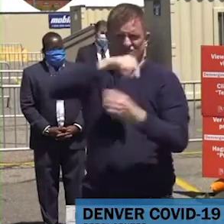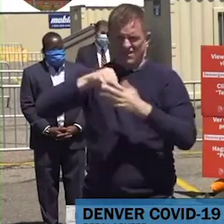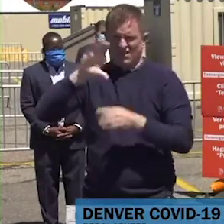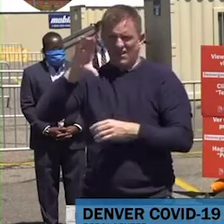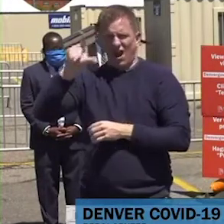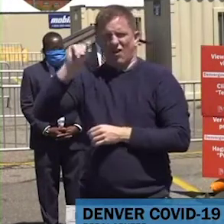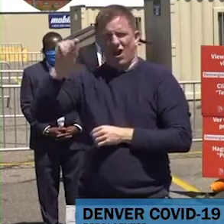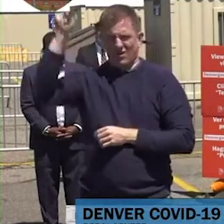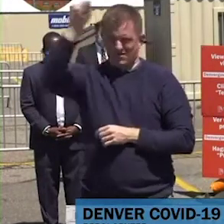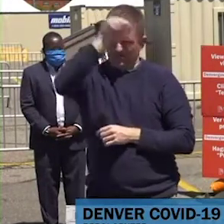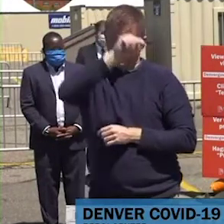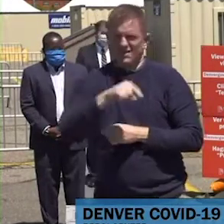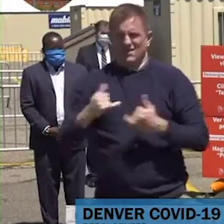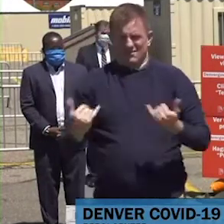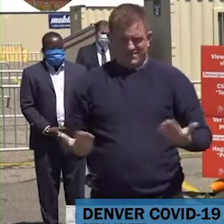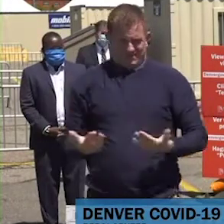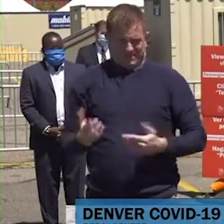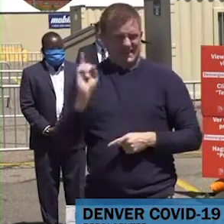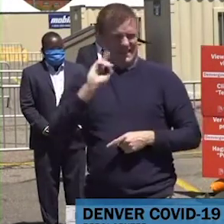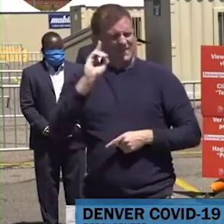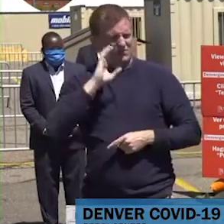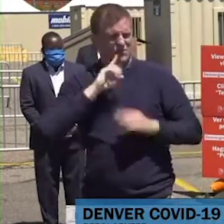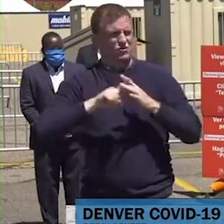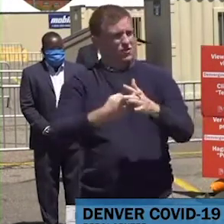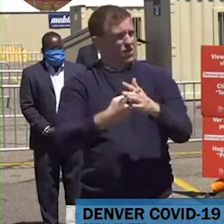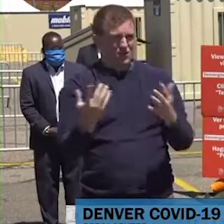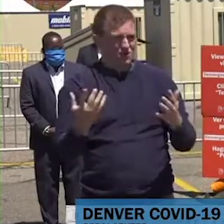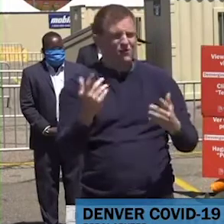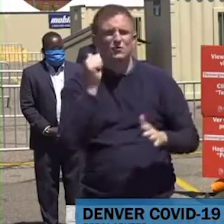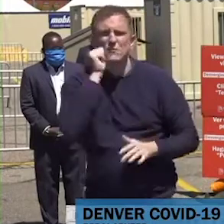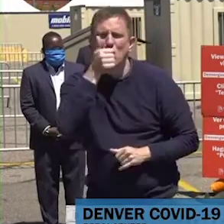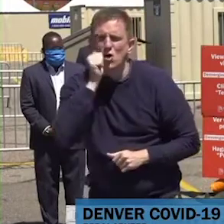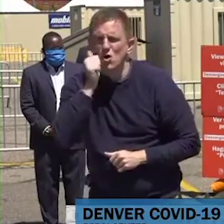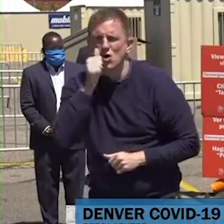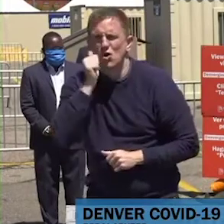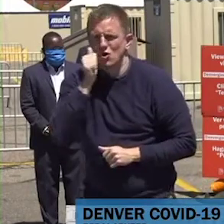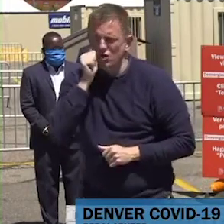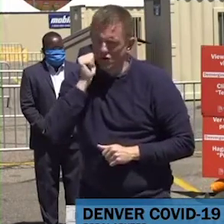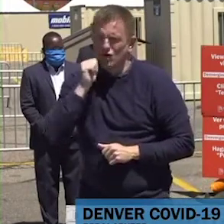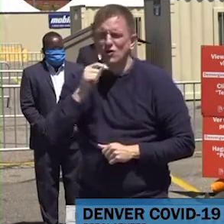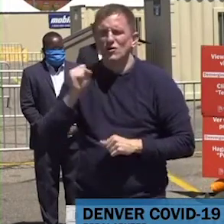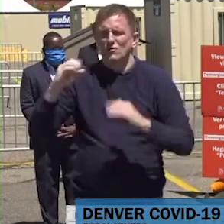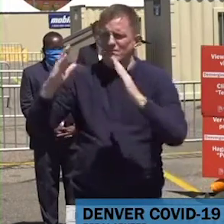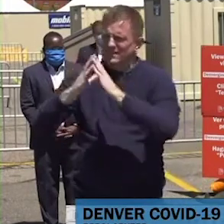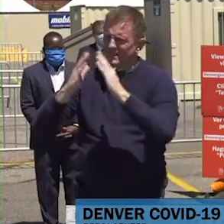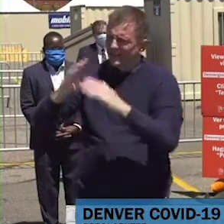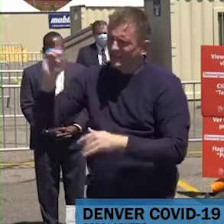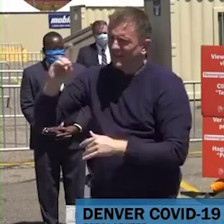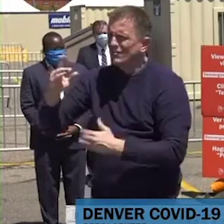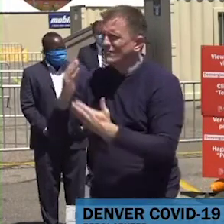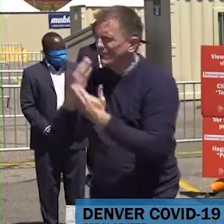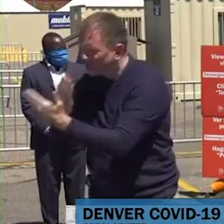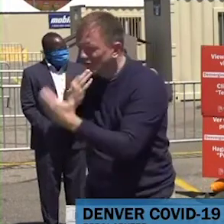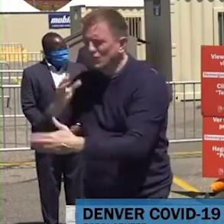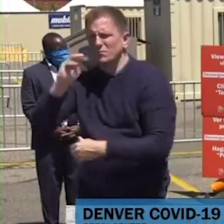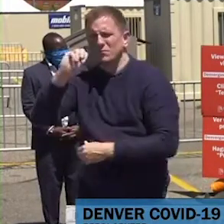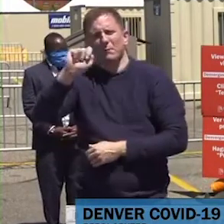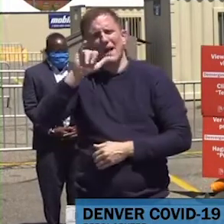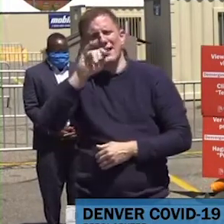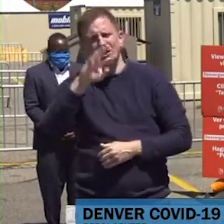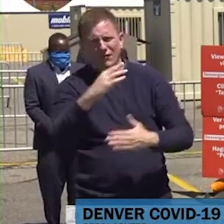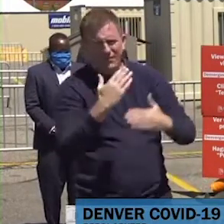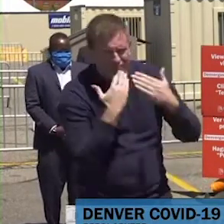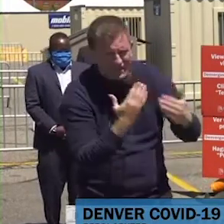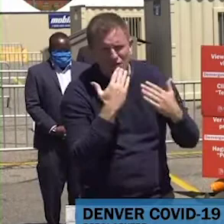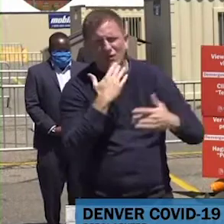Gracias a la ciudad de Denver, gracias al alcalde, gracias a toda nuestra comunidad y a nuestros socios, a través de todo el estado, por